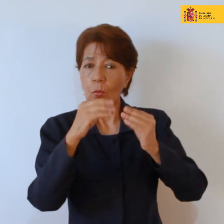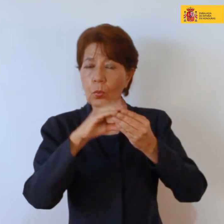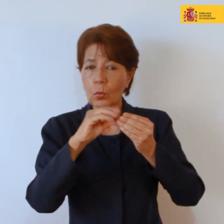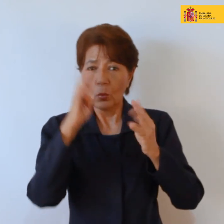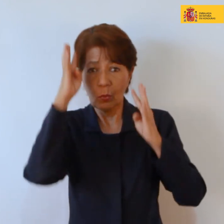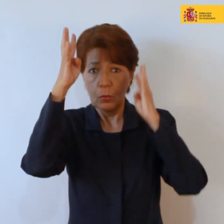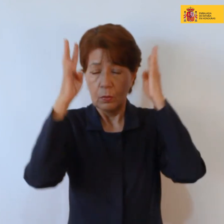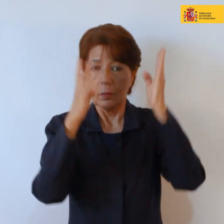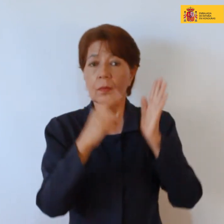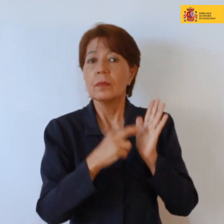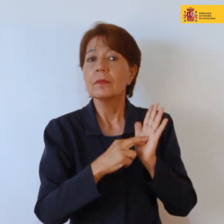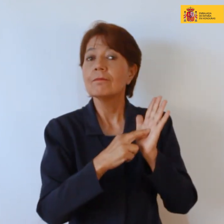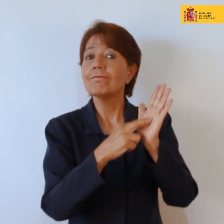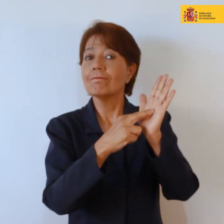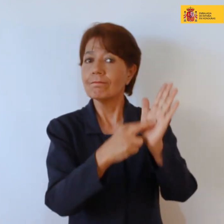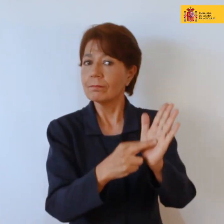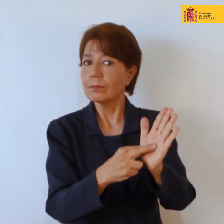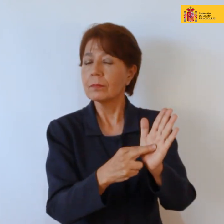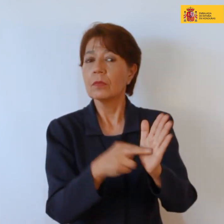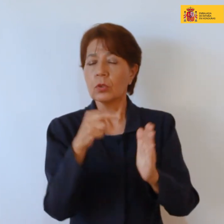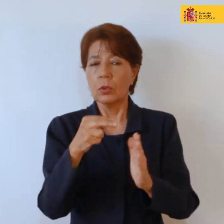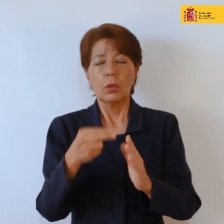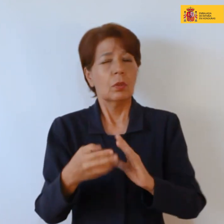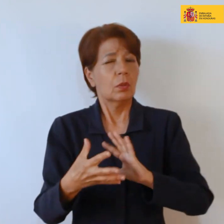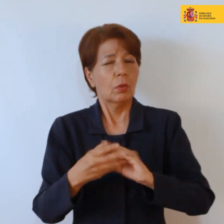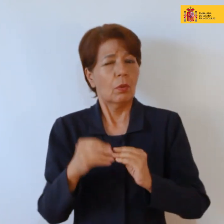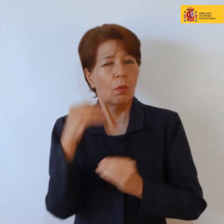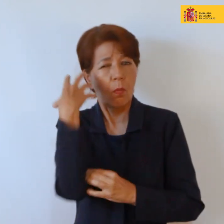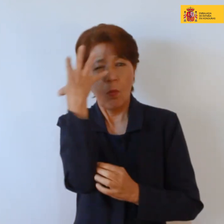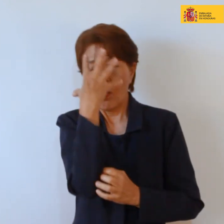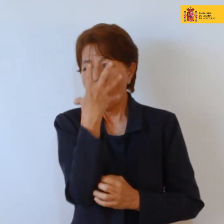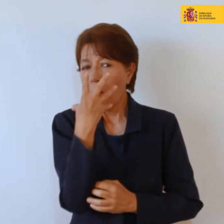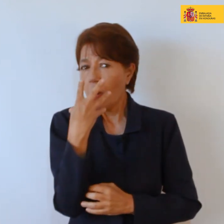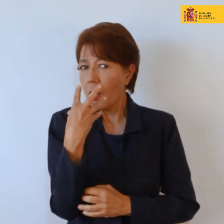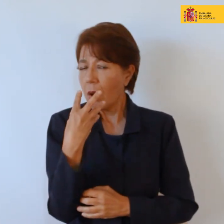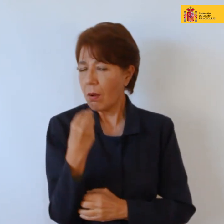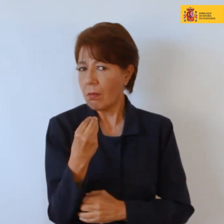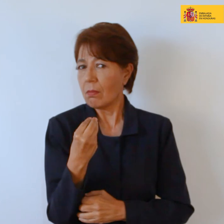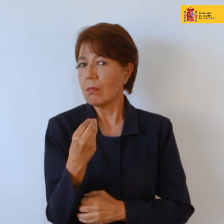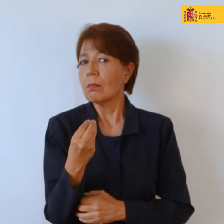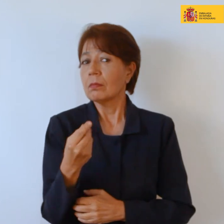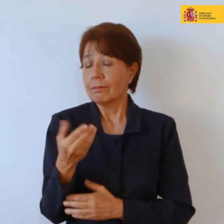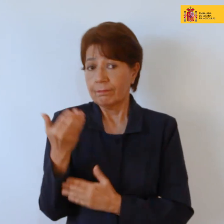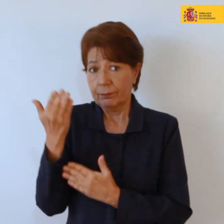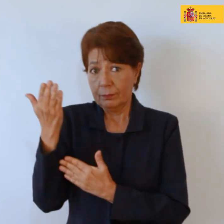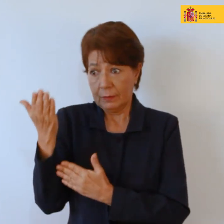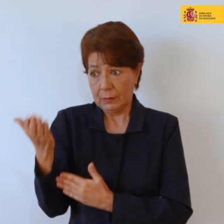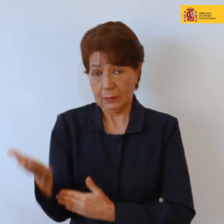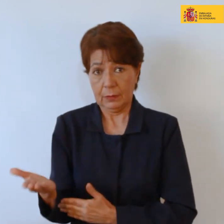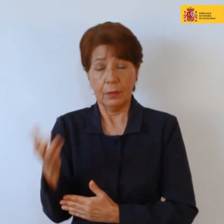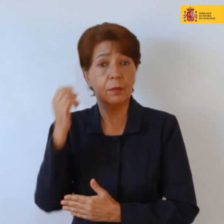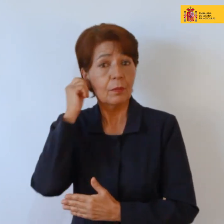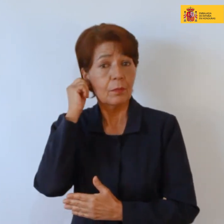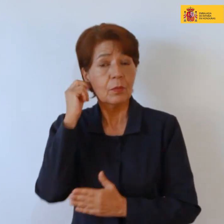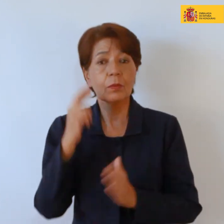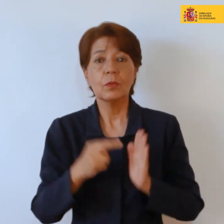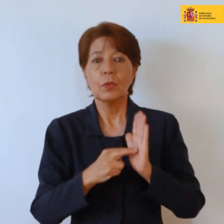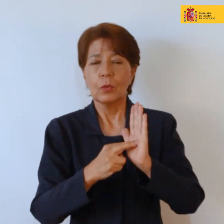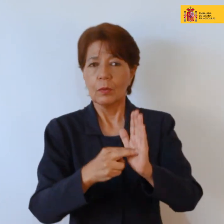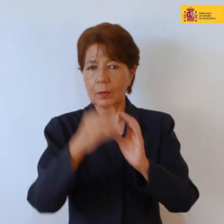es representativa de de una historia muy bonita donde esta diosa representa el